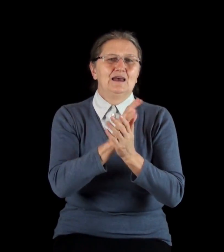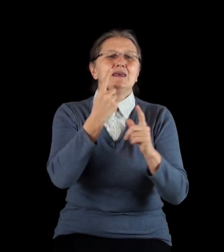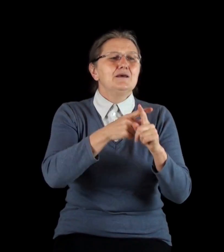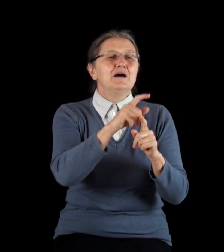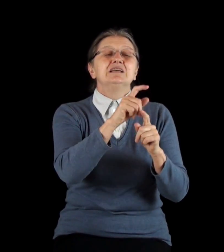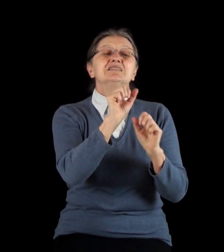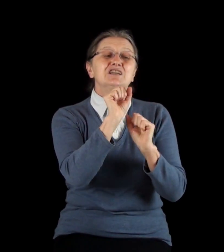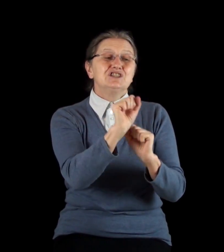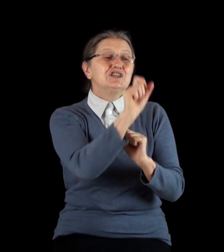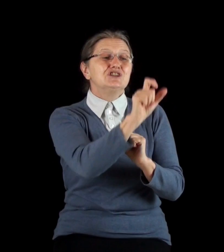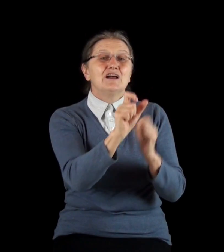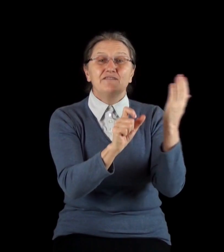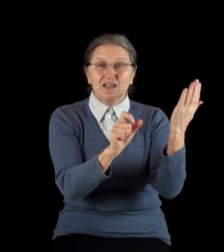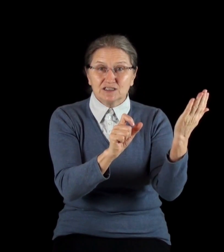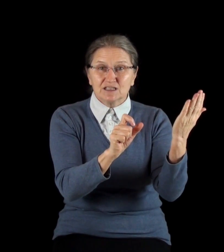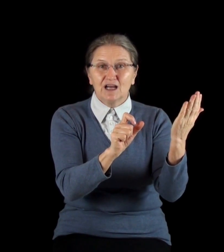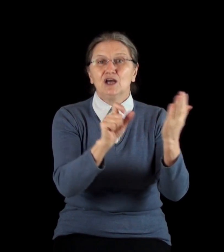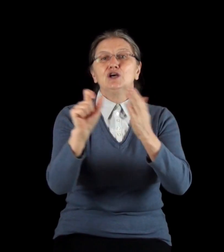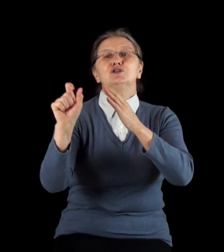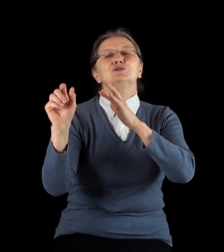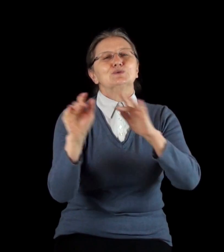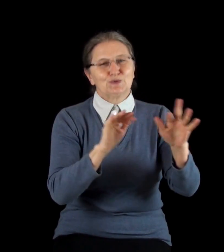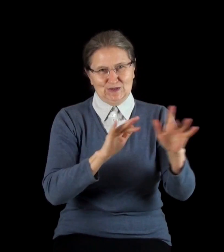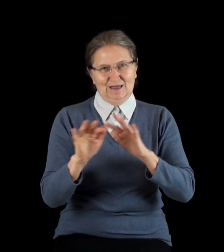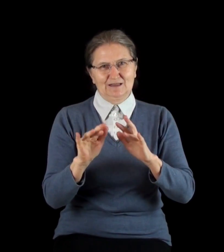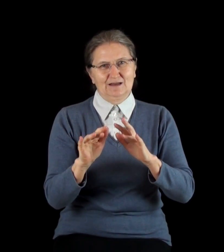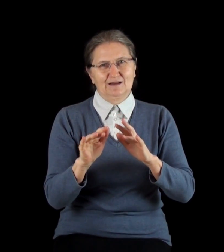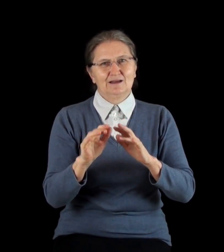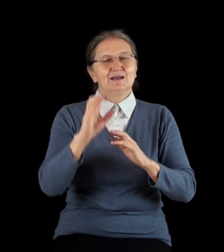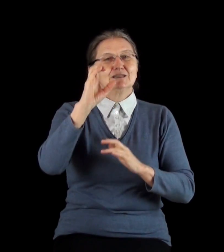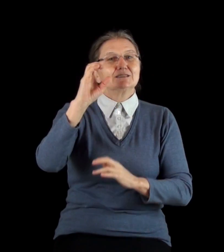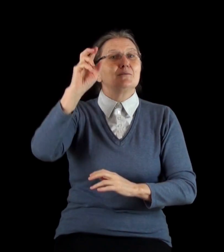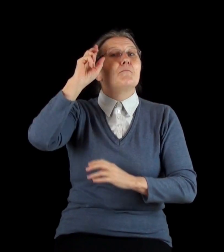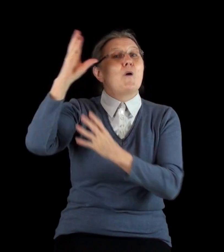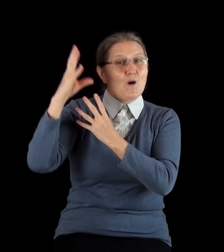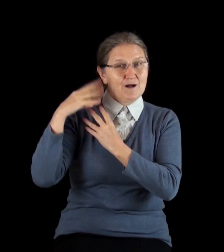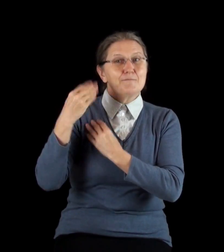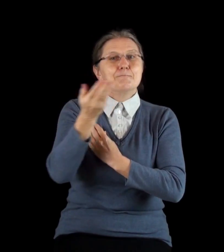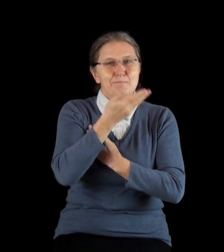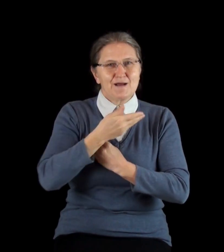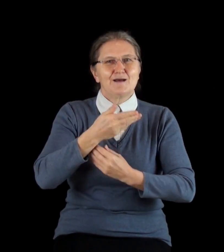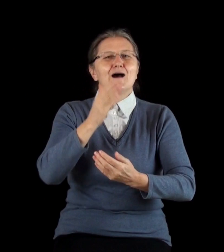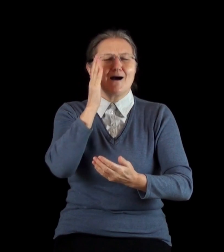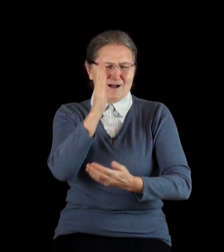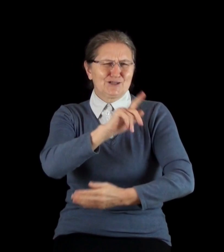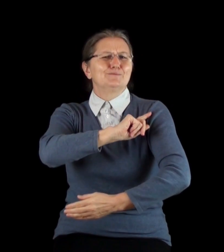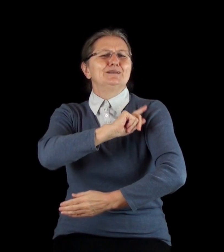Ибо защита человеческая суетна. С Богом мы окажем силу,